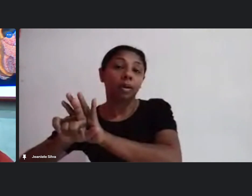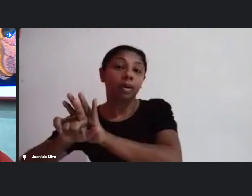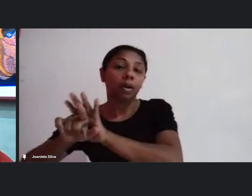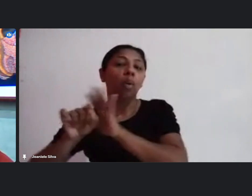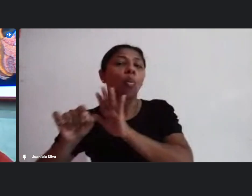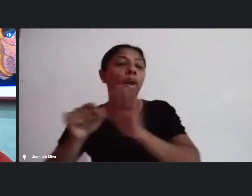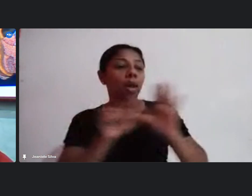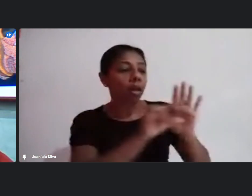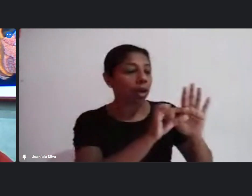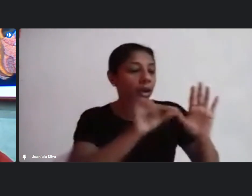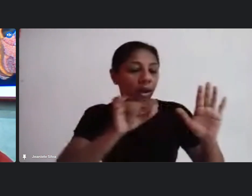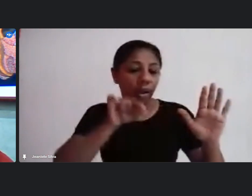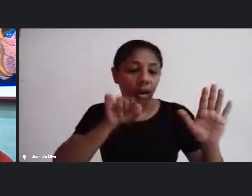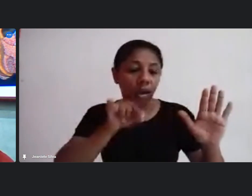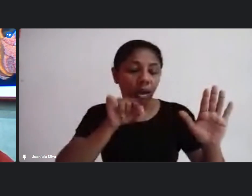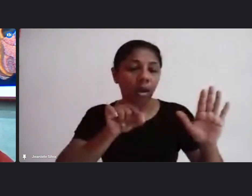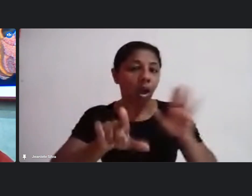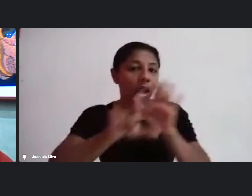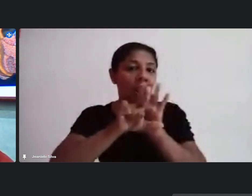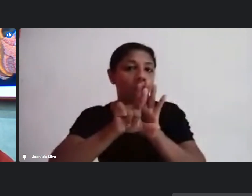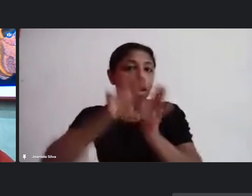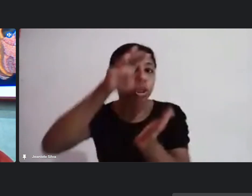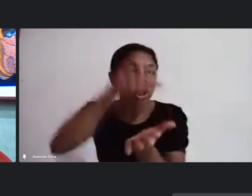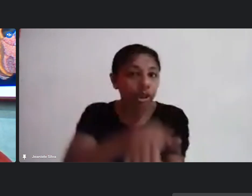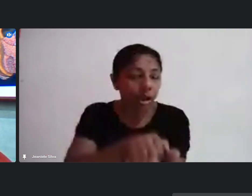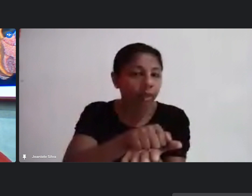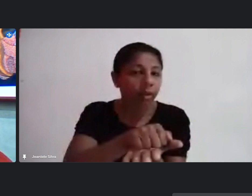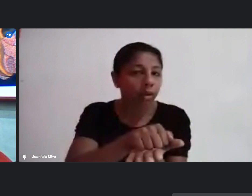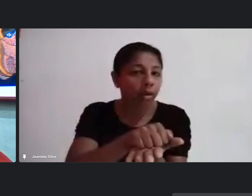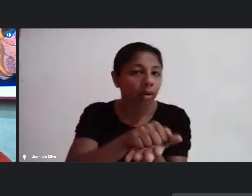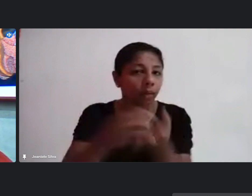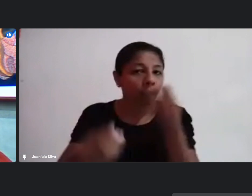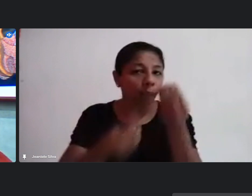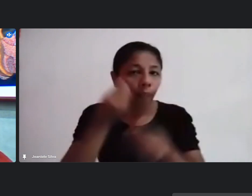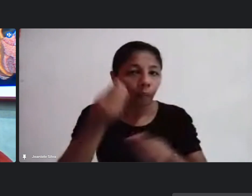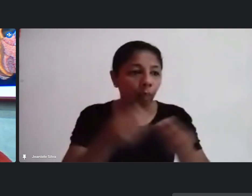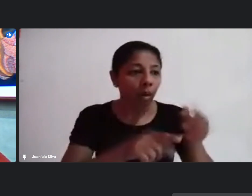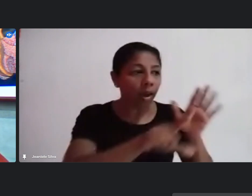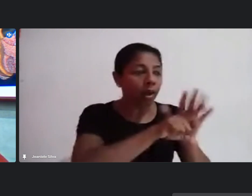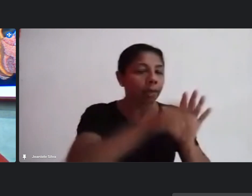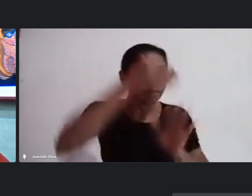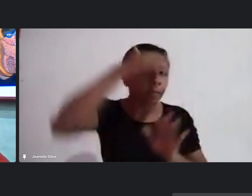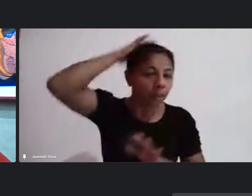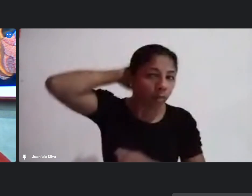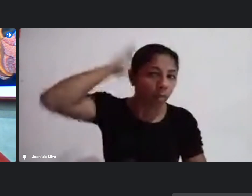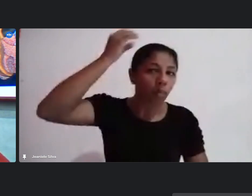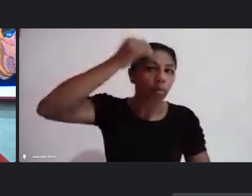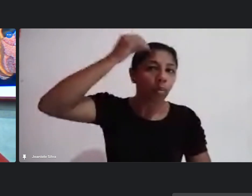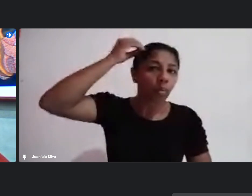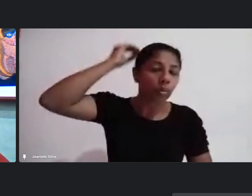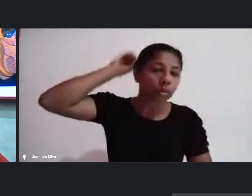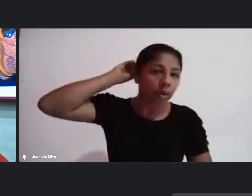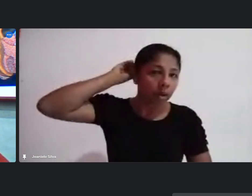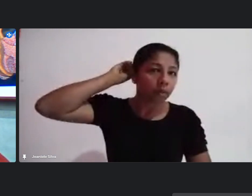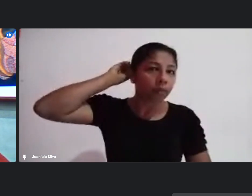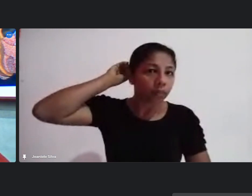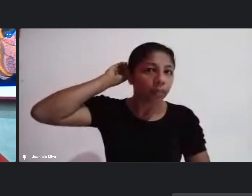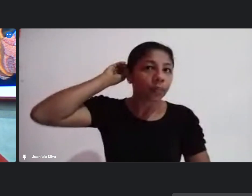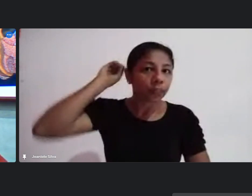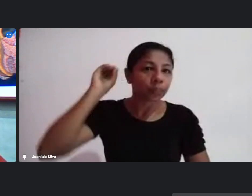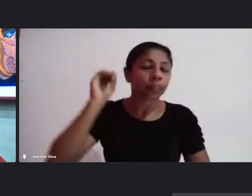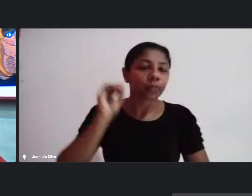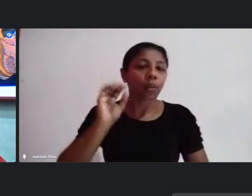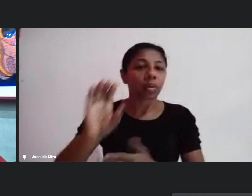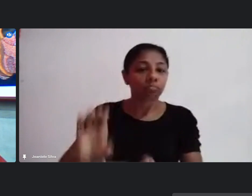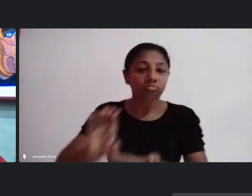com que a lei foi registrada a Paula Gustavo ficou como restos a pagar em 2023 e está como custeio